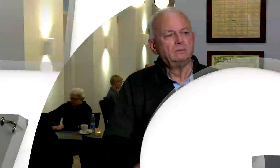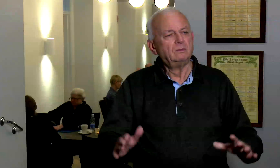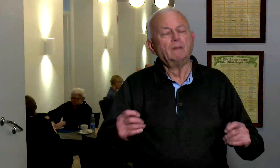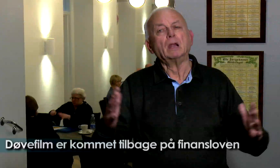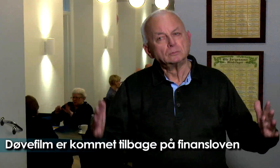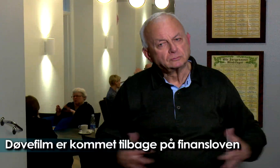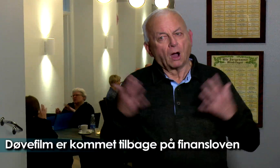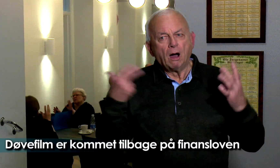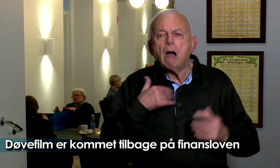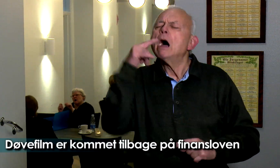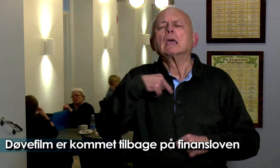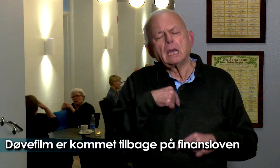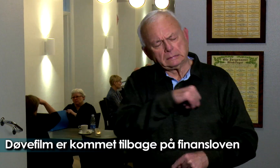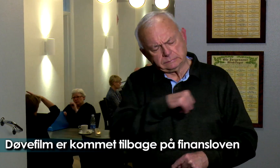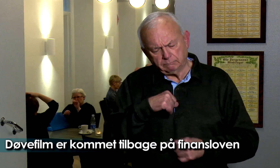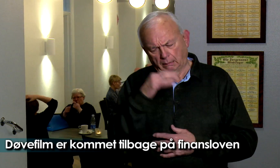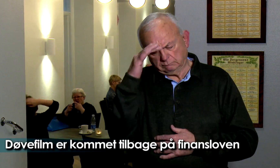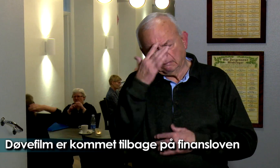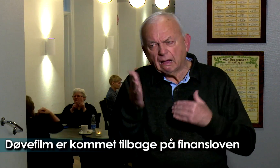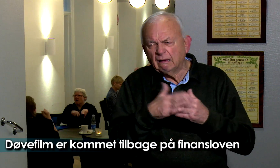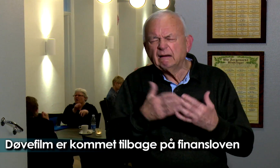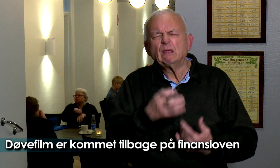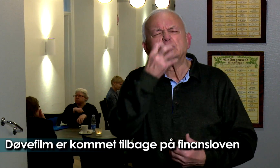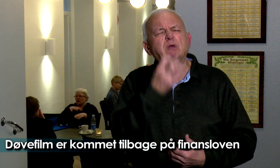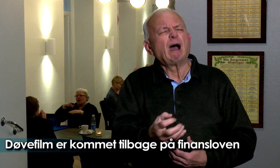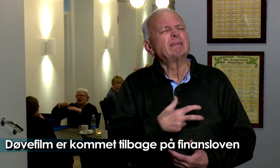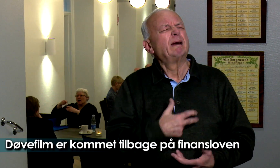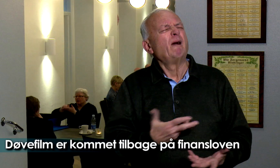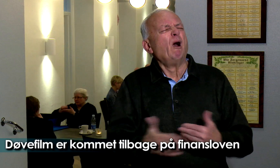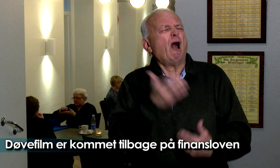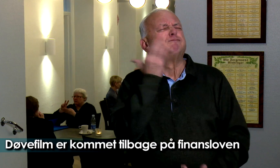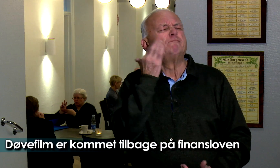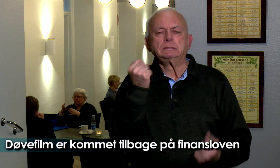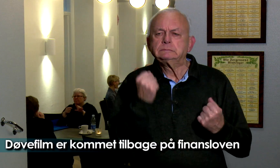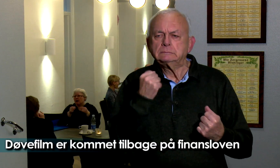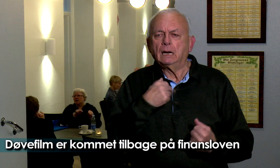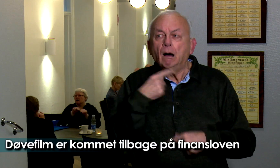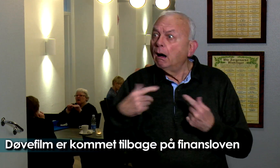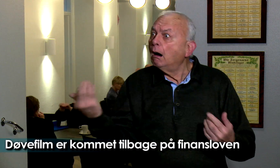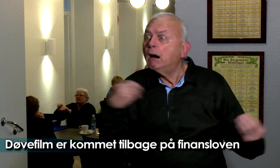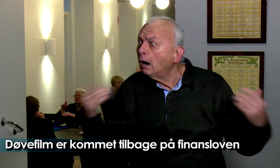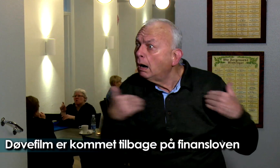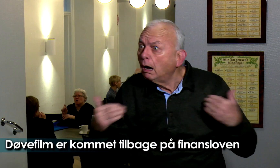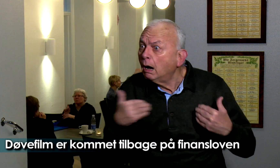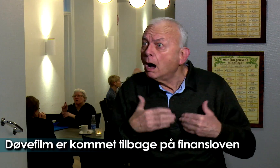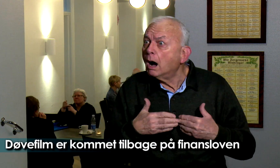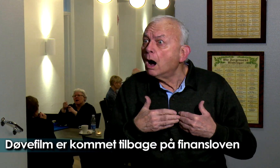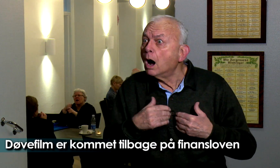Jeg blev chokeret. Jeg har tænkt over, hvor dårligt det ville være, hvis Danmark lukkede det. Jeg råbte højt hurra,